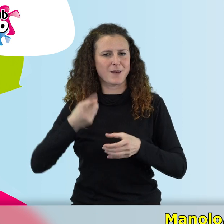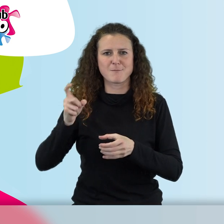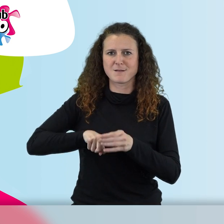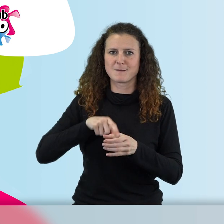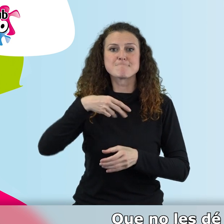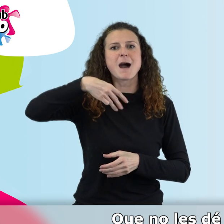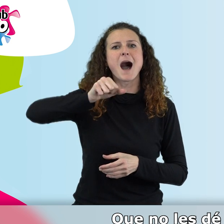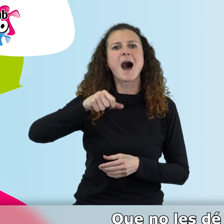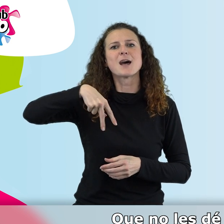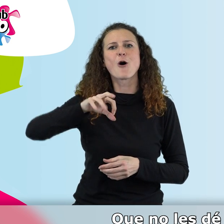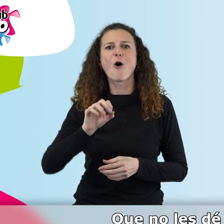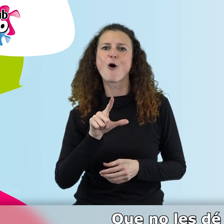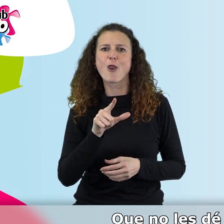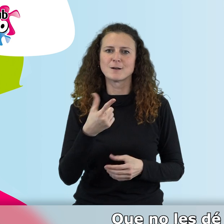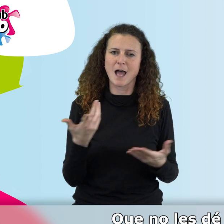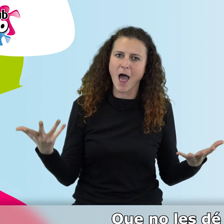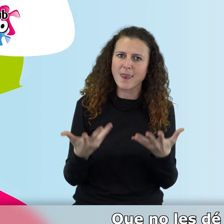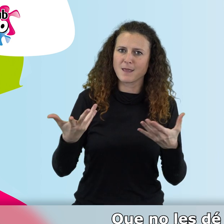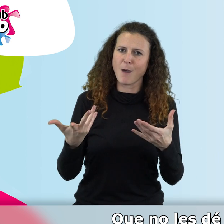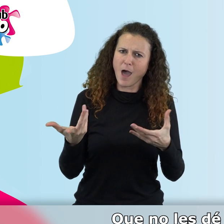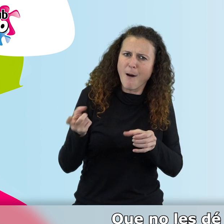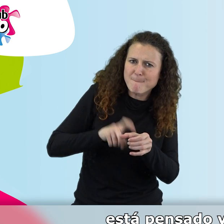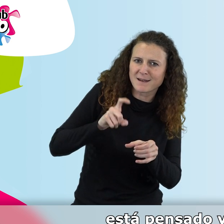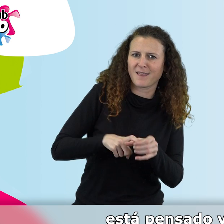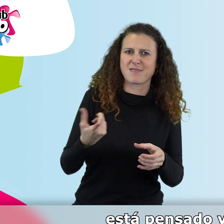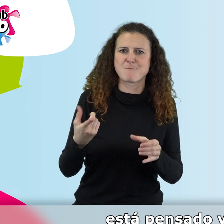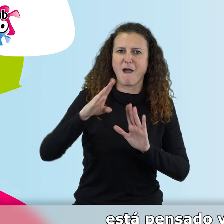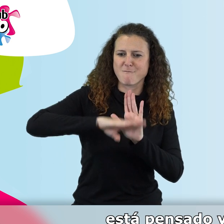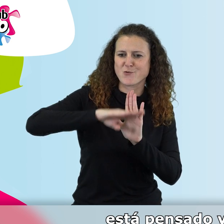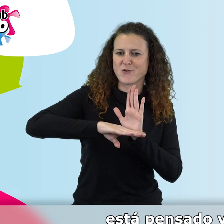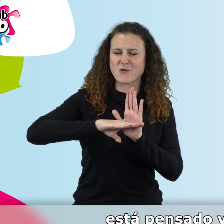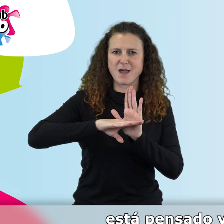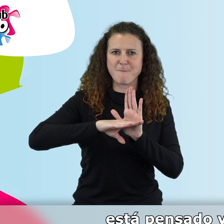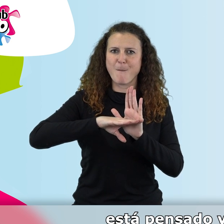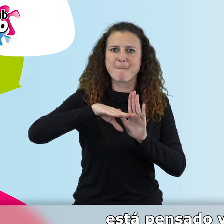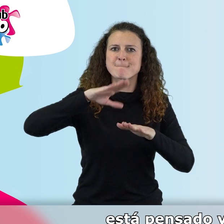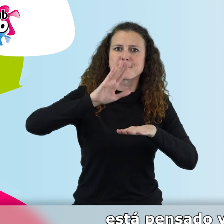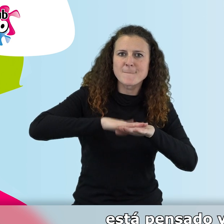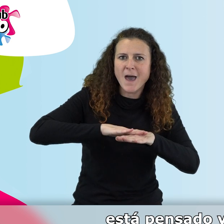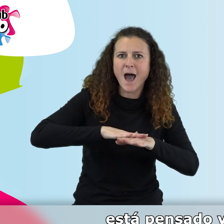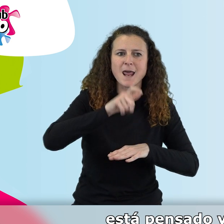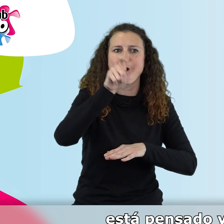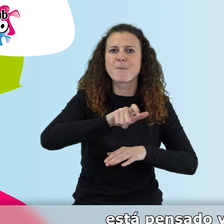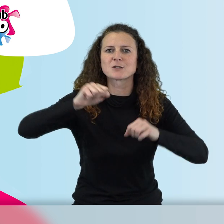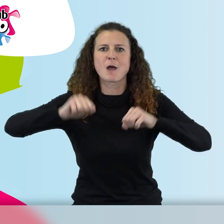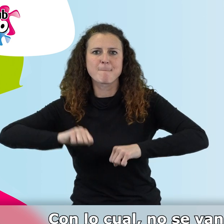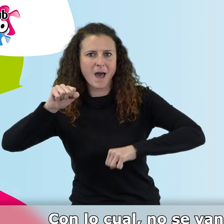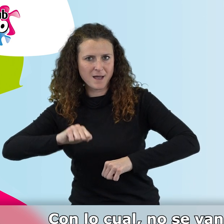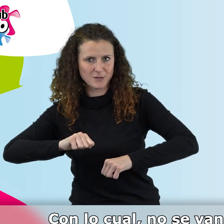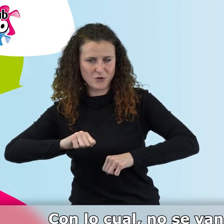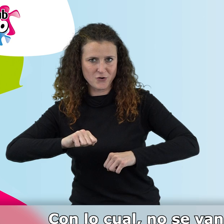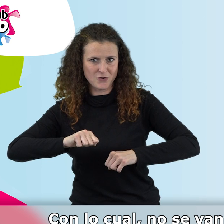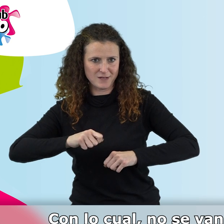participar, que no les den miedo, que no olviden que este programa está pensado y creado para las personas mayores,